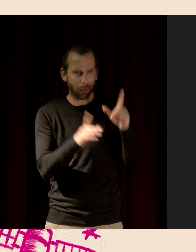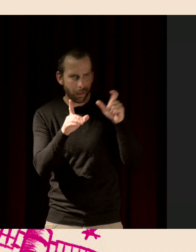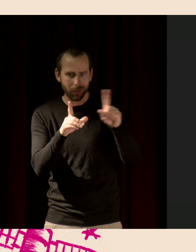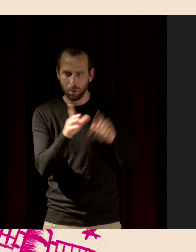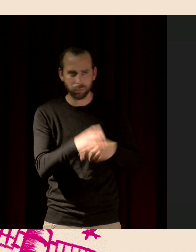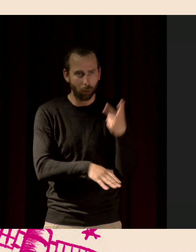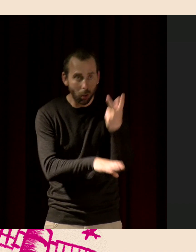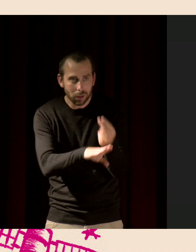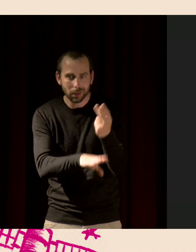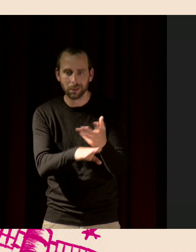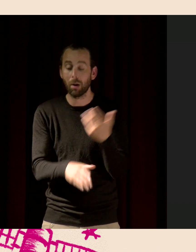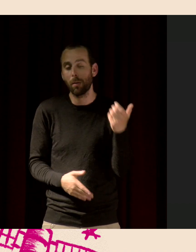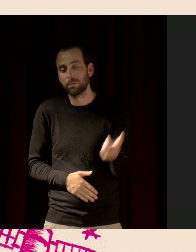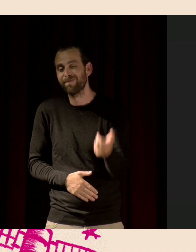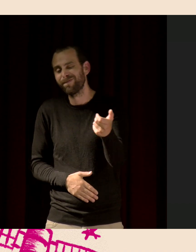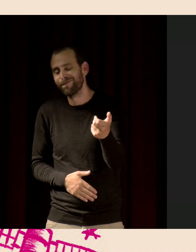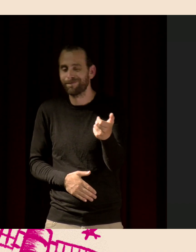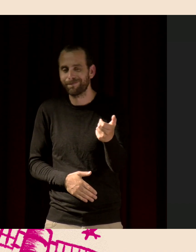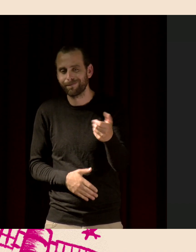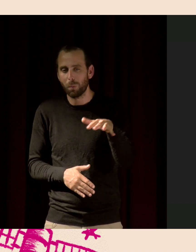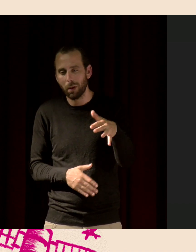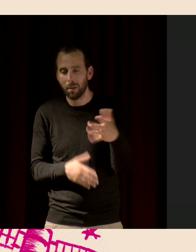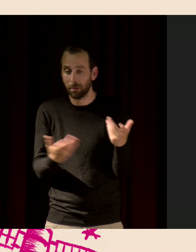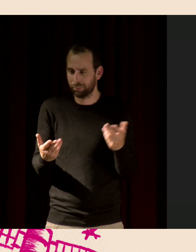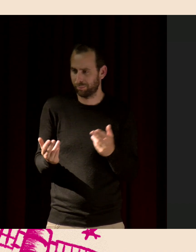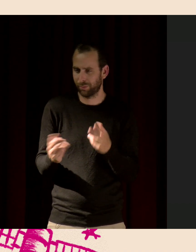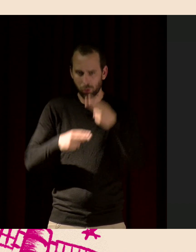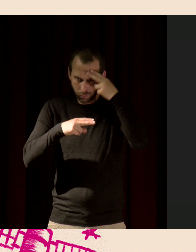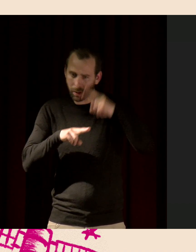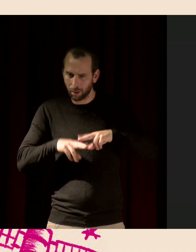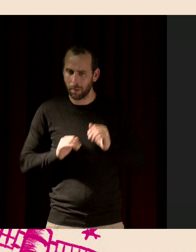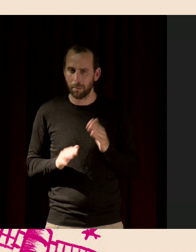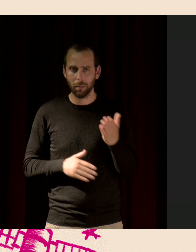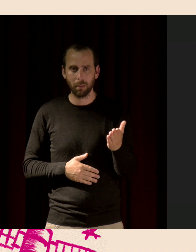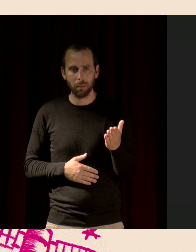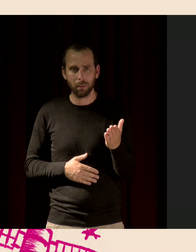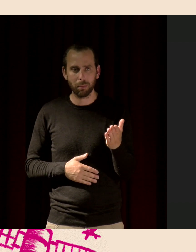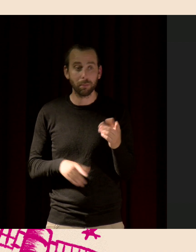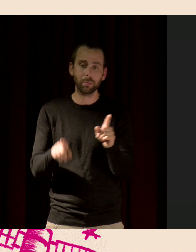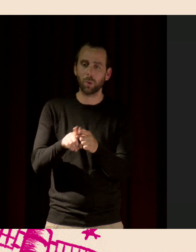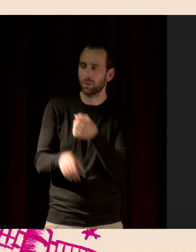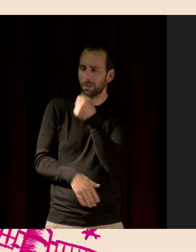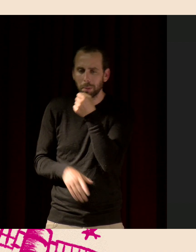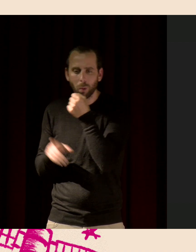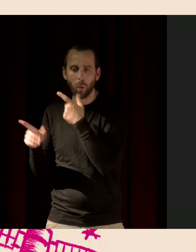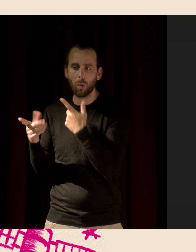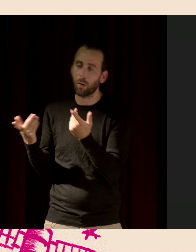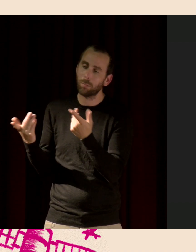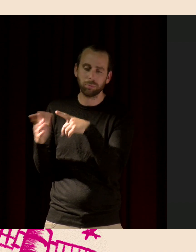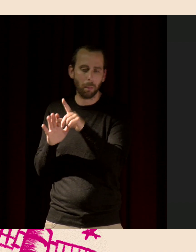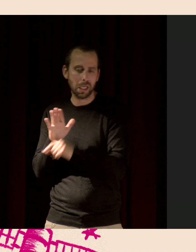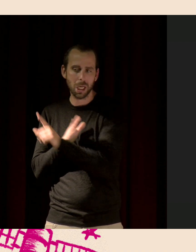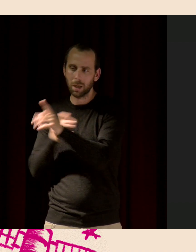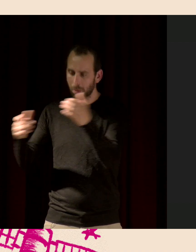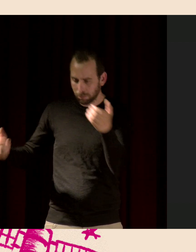directement avec les micros. Ils ne pas terribles. Mais quand même, ça peut être un souvenir. Et puis, il y a des petits micros qui sont accessibles qu'on peut connecter à